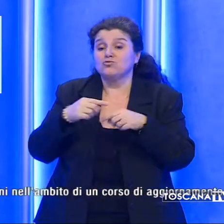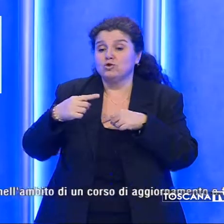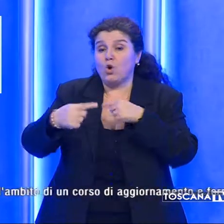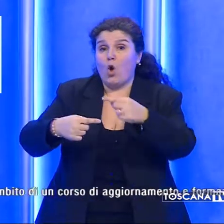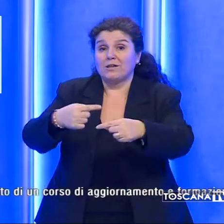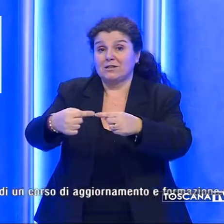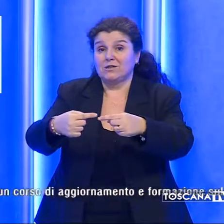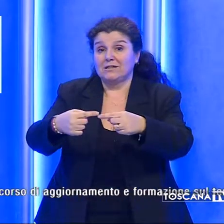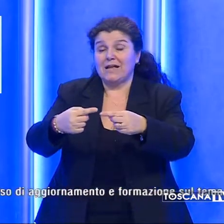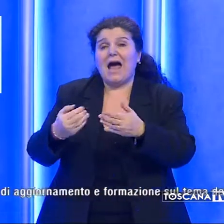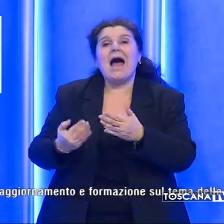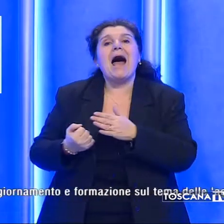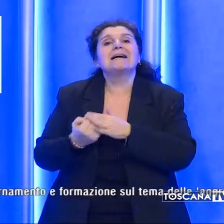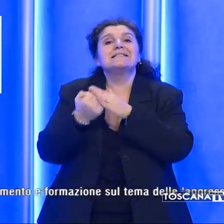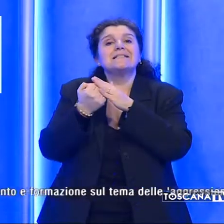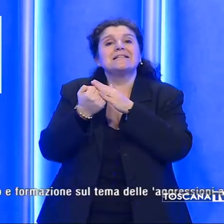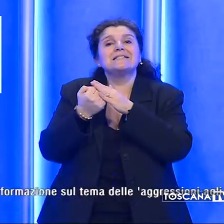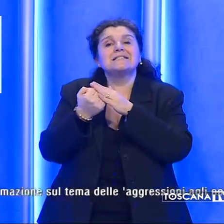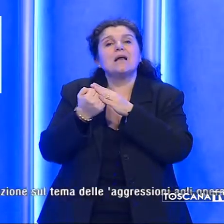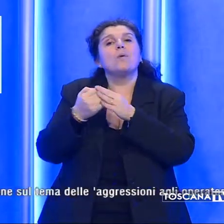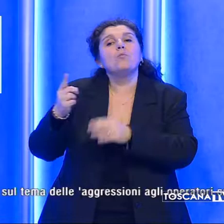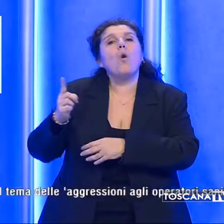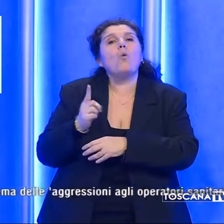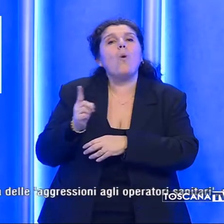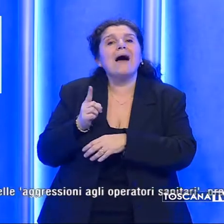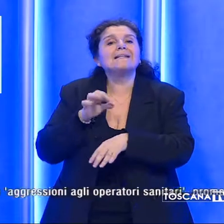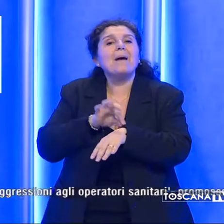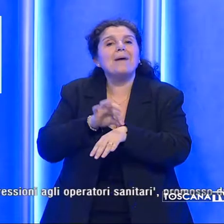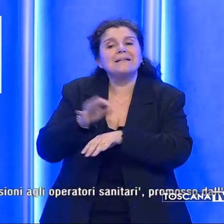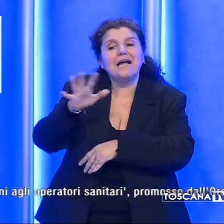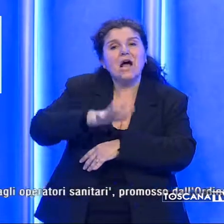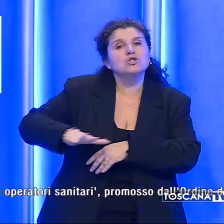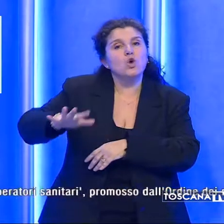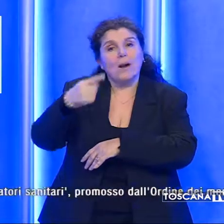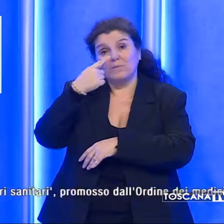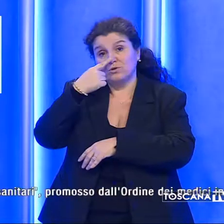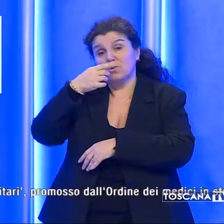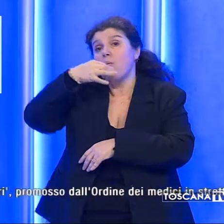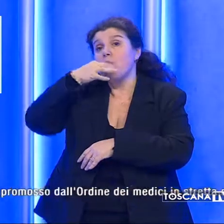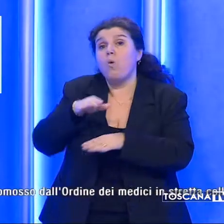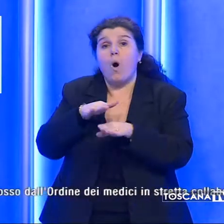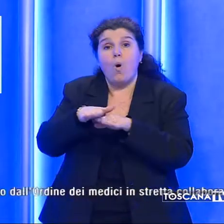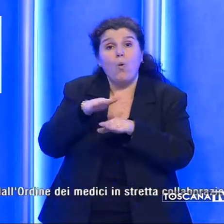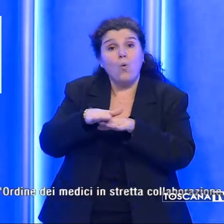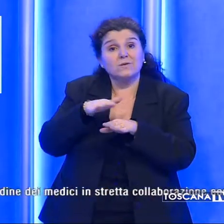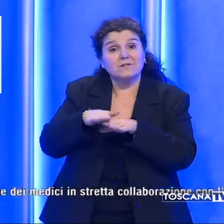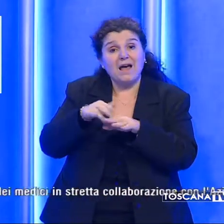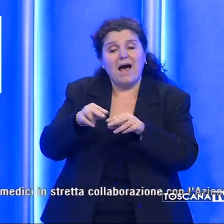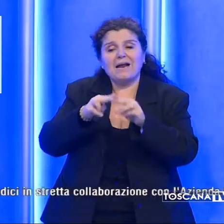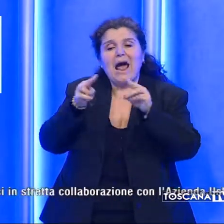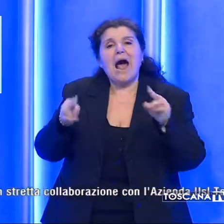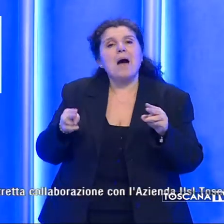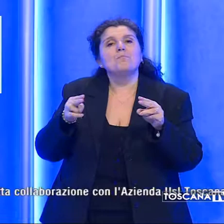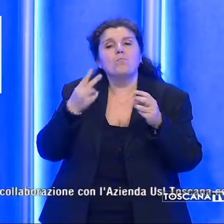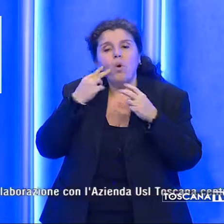assistenziale, cioè le guardie mediche, dell'area pistoiese potranno utilizzare negli ambulatori